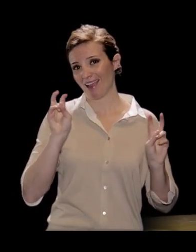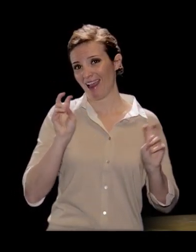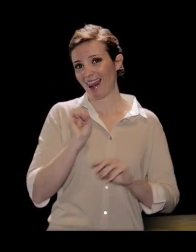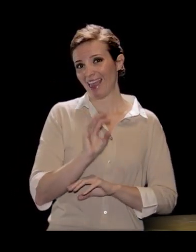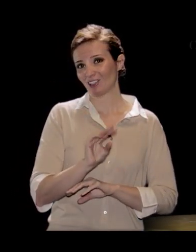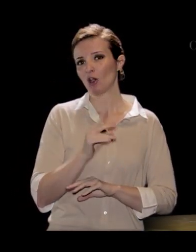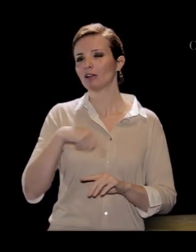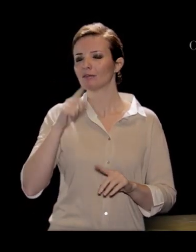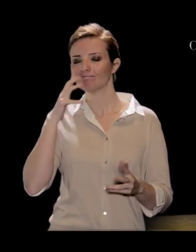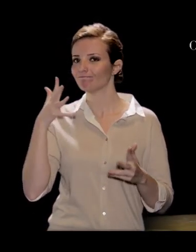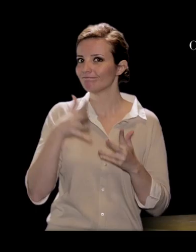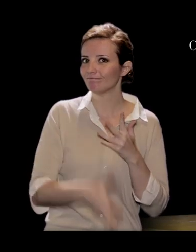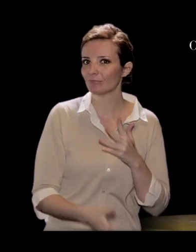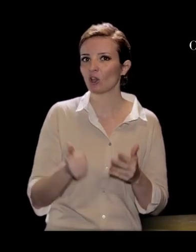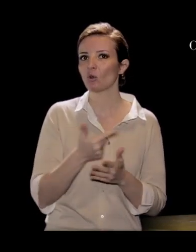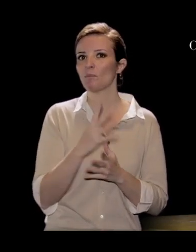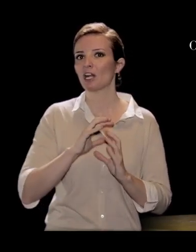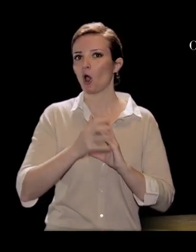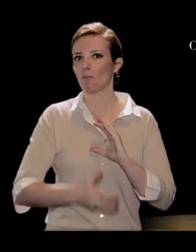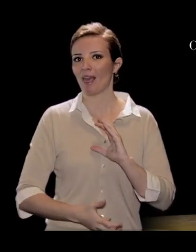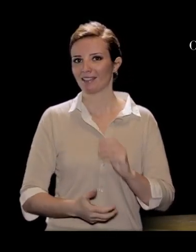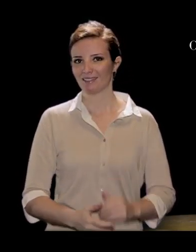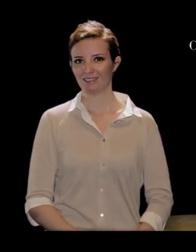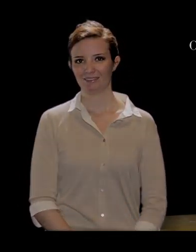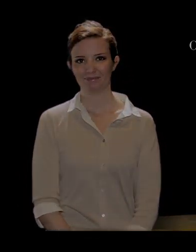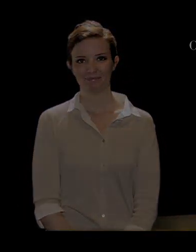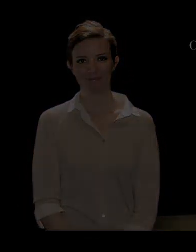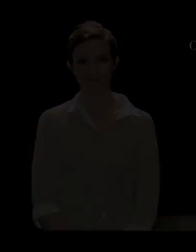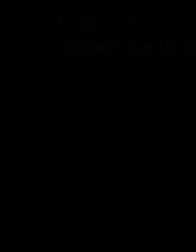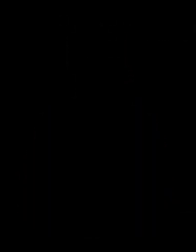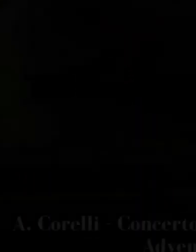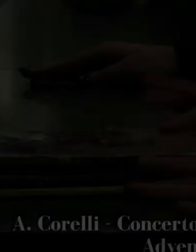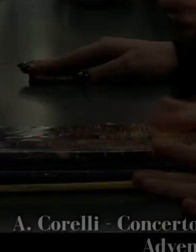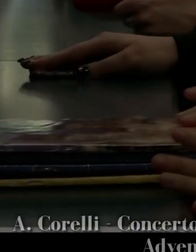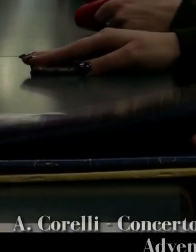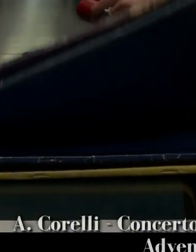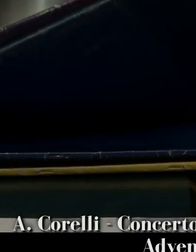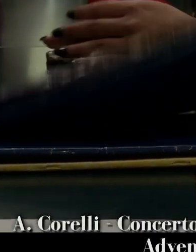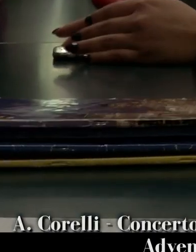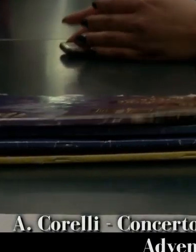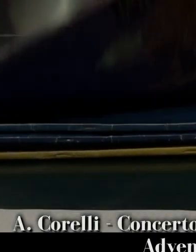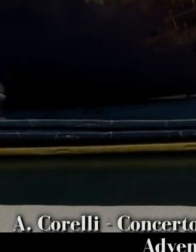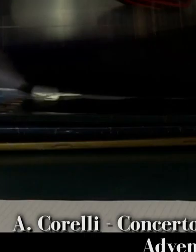'approfondimento sui numeri complessi. Grazie a tutti.